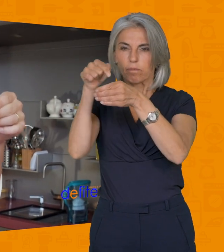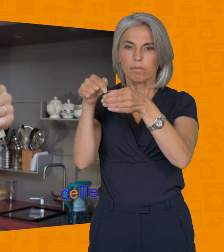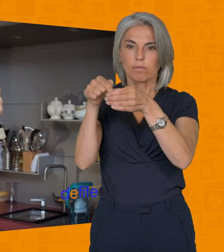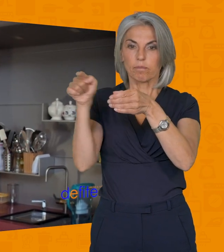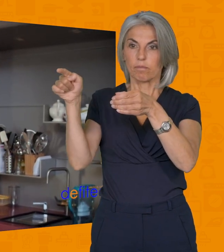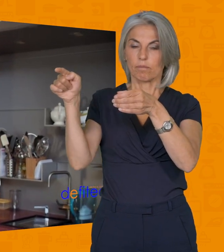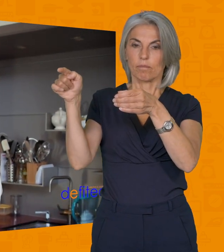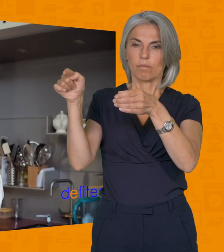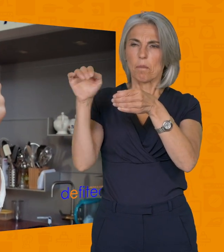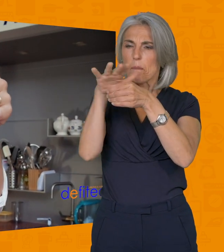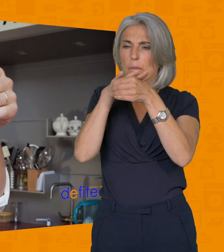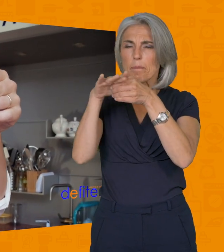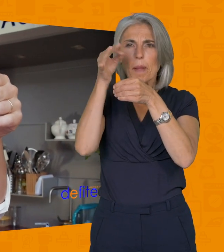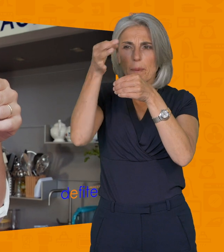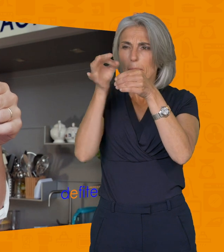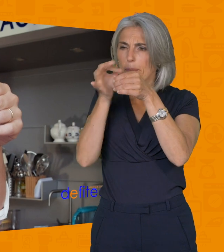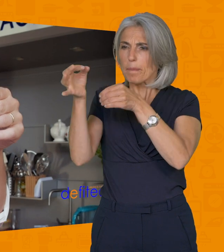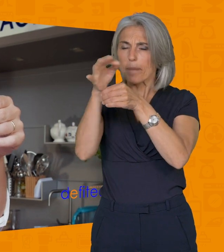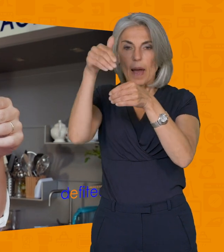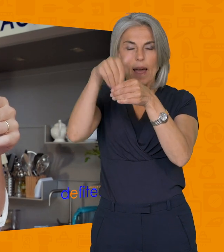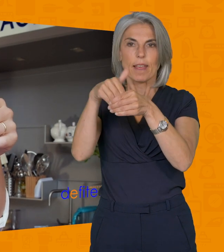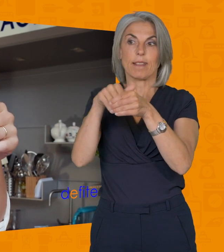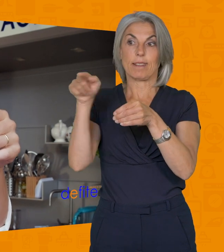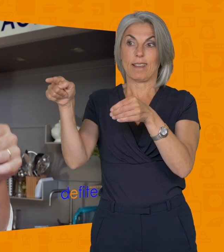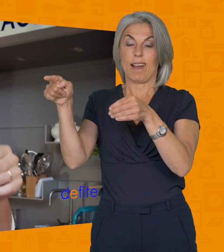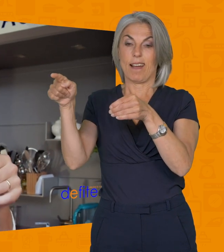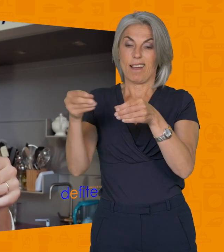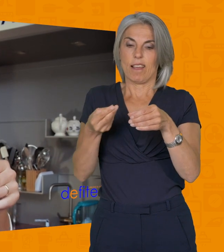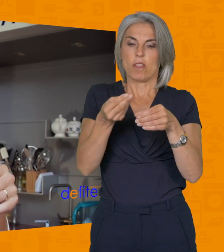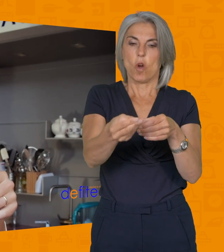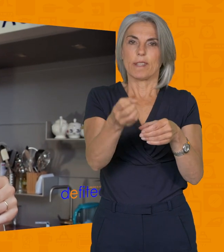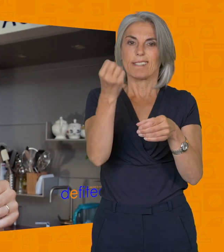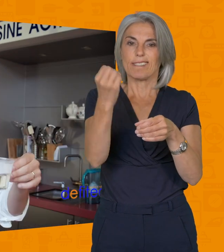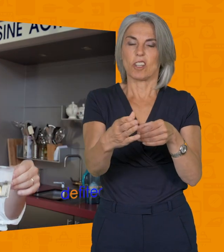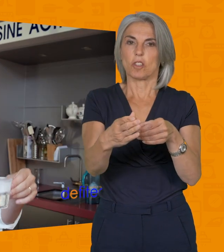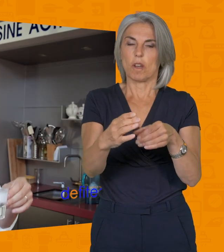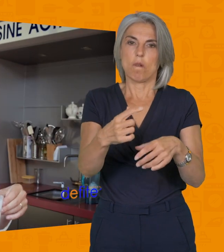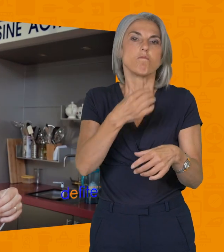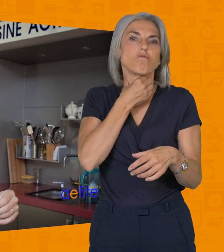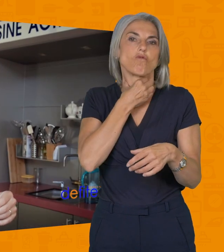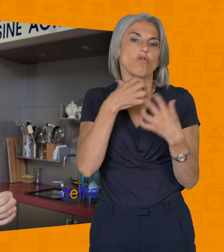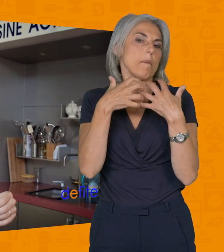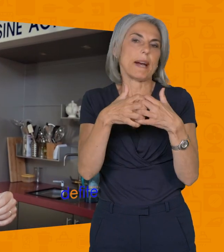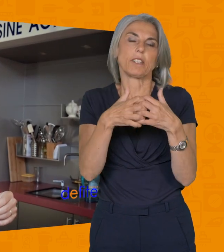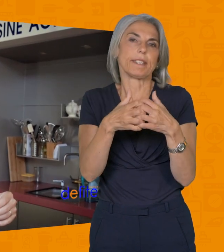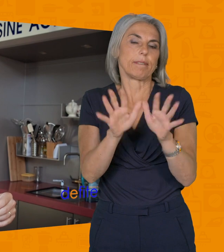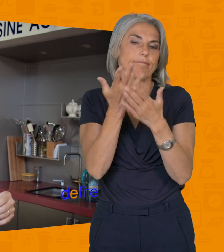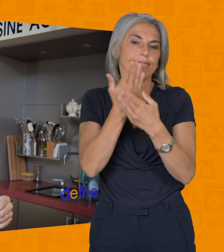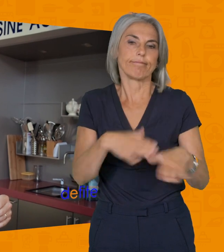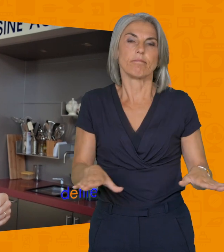Elle arrive avec plein de petites particules à l'intérieur. Si ceci vient sécher dans la machine, vous bouchez la machine. Et ce qui peut vraiment